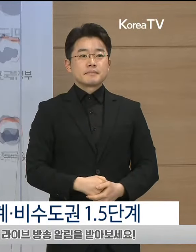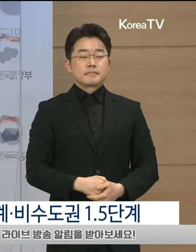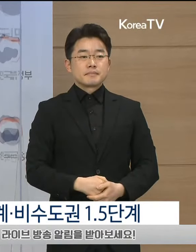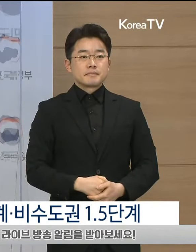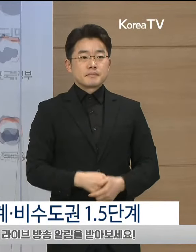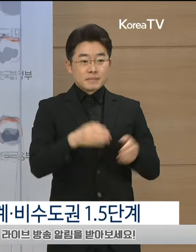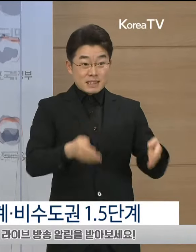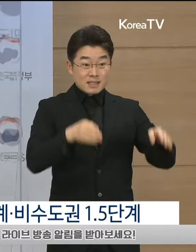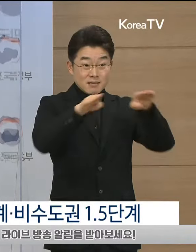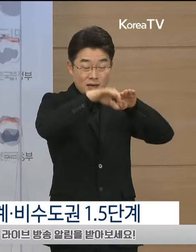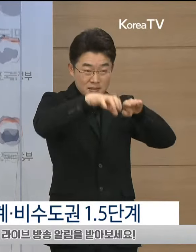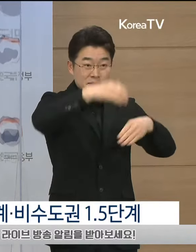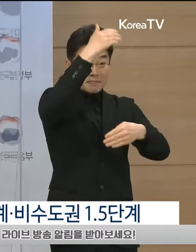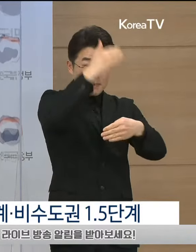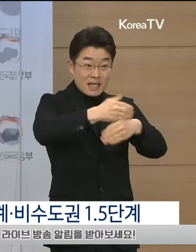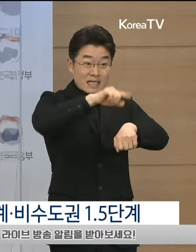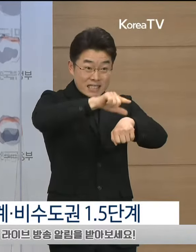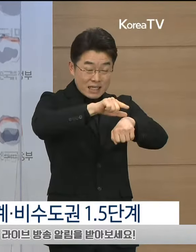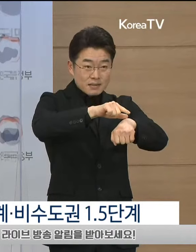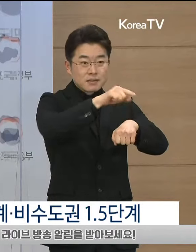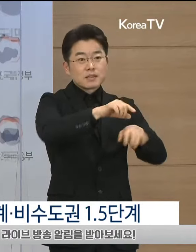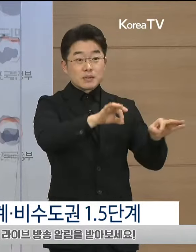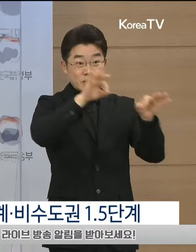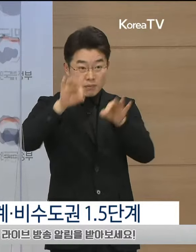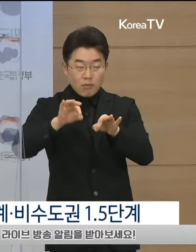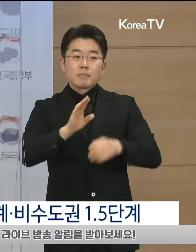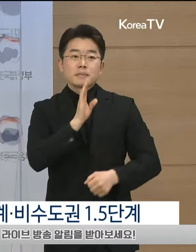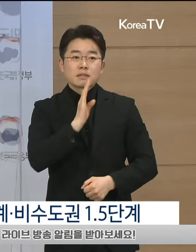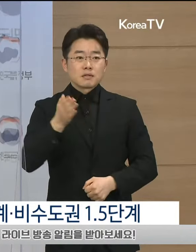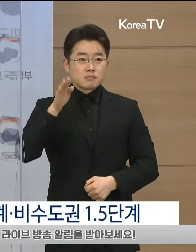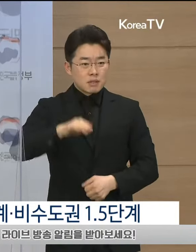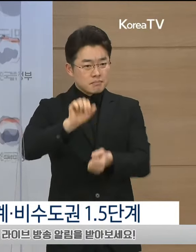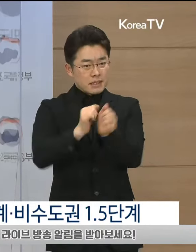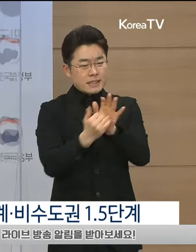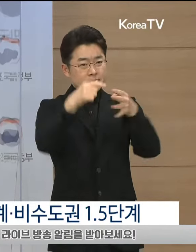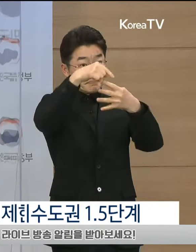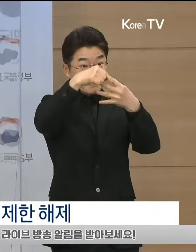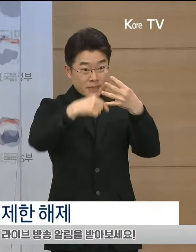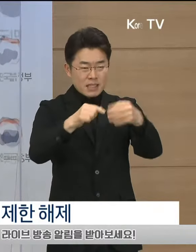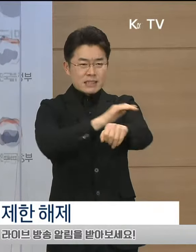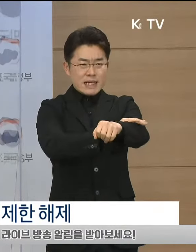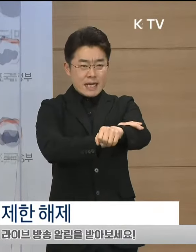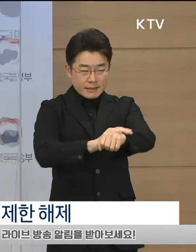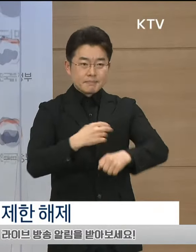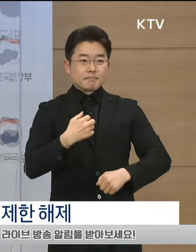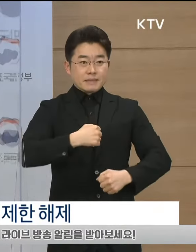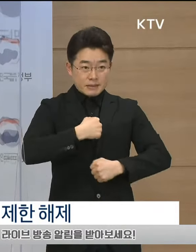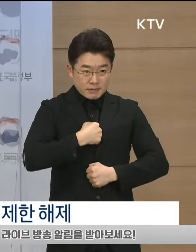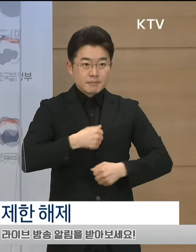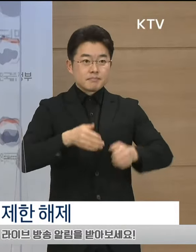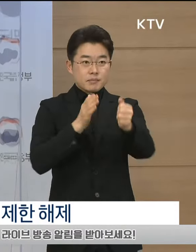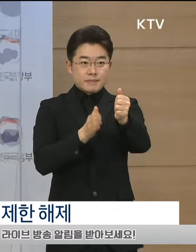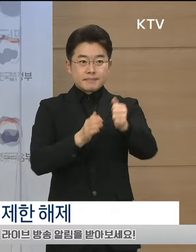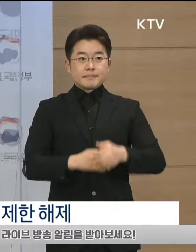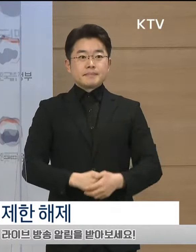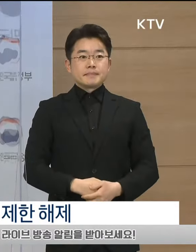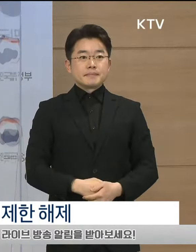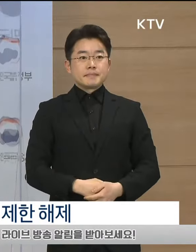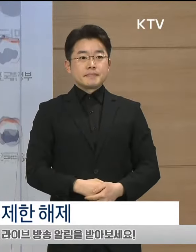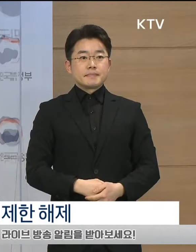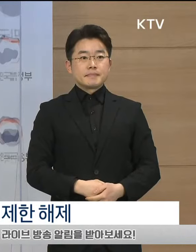다중이용시설의 운영시간의 제한은 완화되지만 방역수칙에 따른 점검과 처분은 강화됩니다.